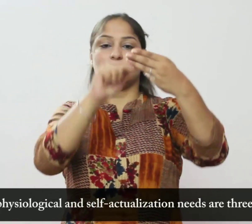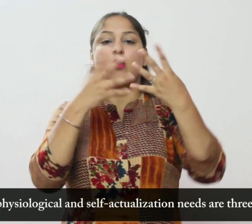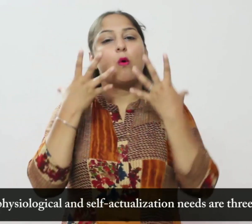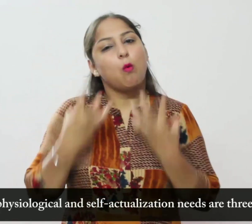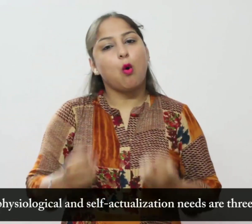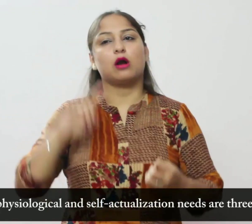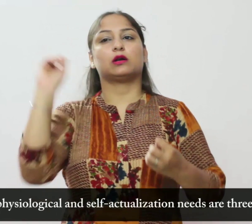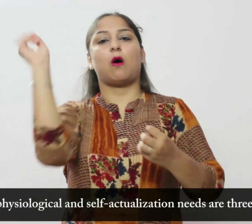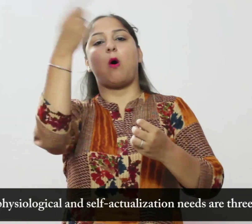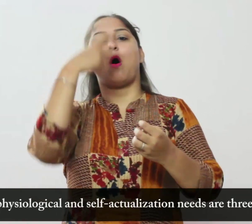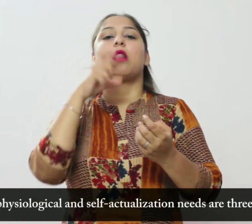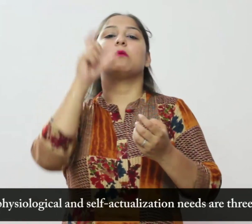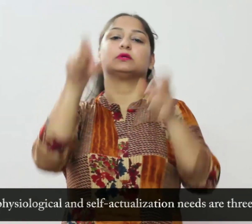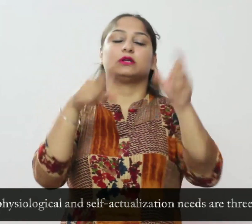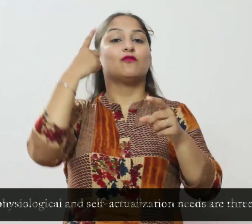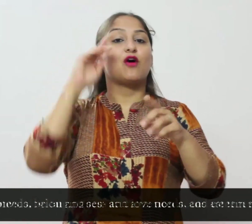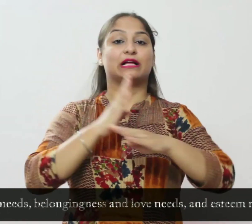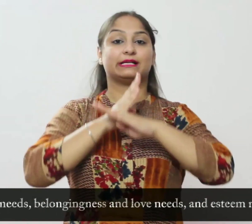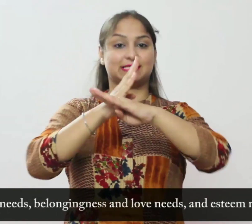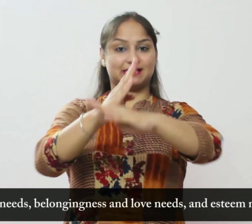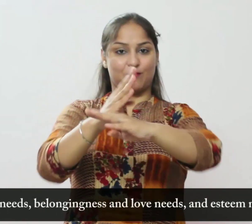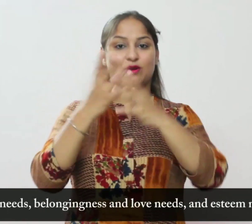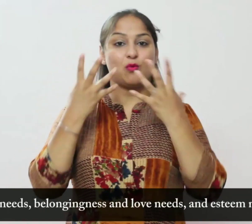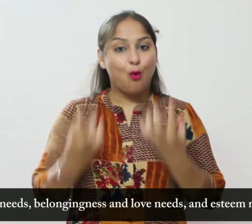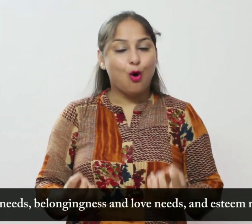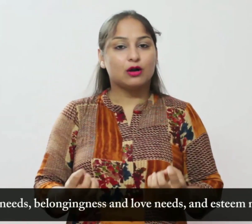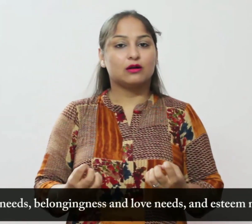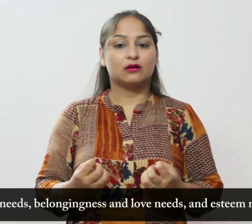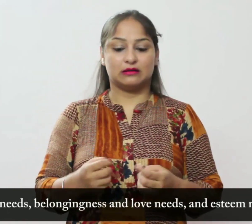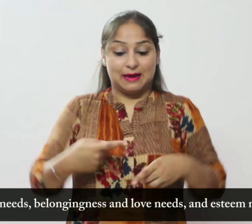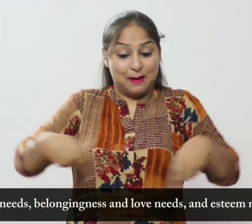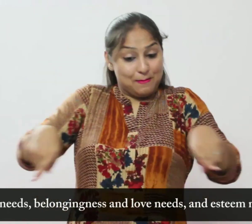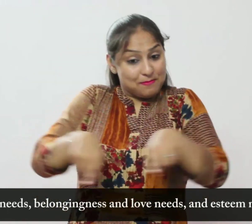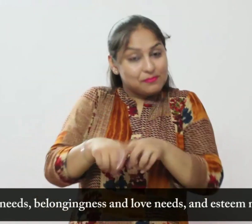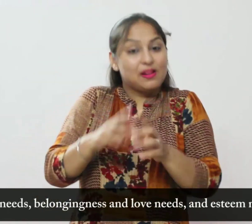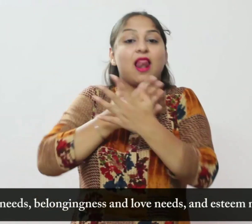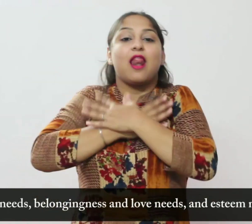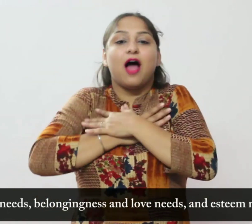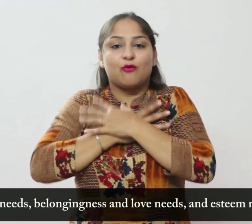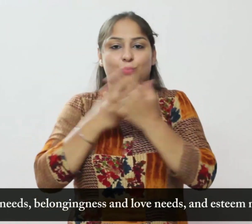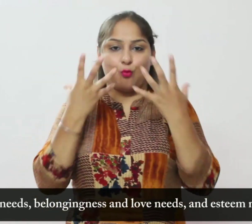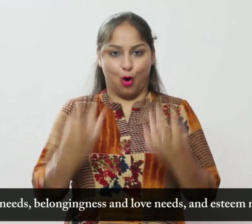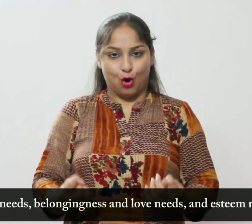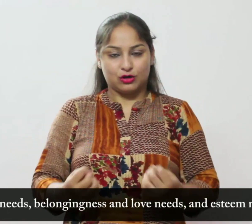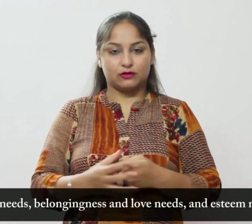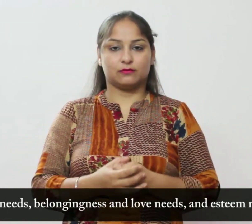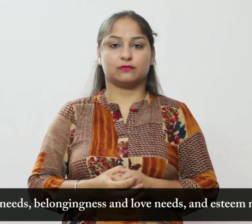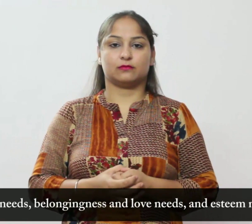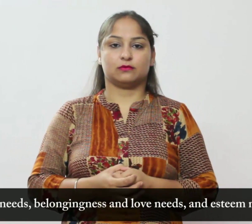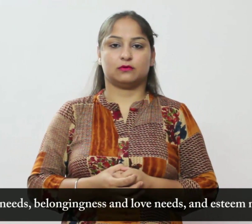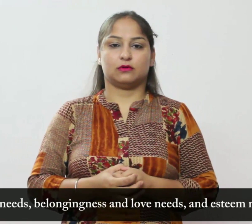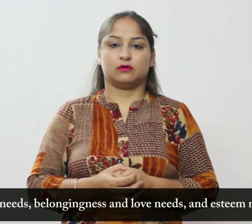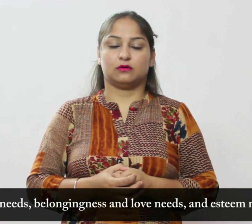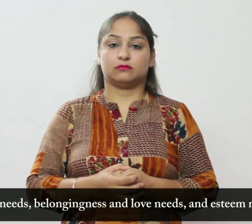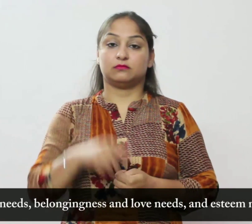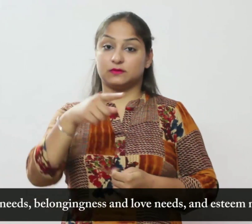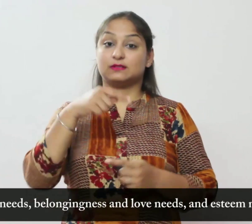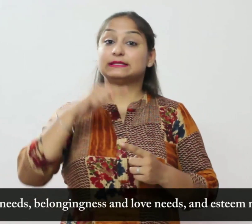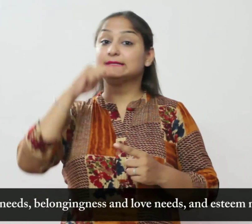सुरक्षा की जरूरते, अपना पन और प्यार की जरूरते और एस्टीम की जरूरते